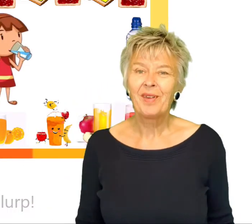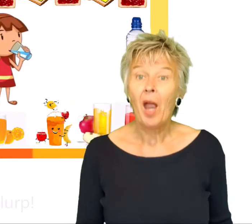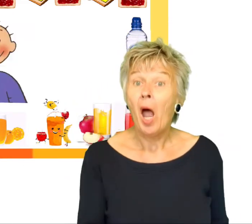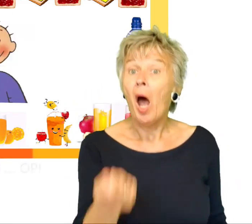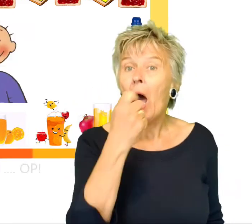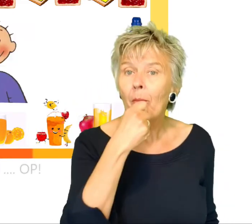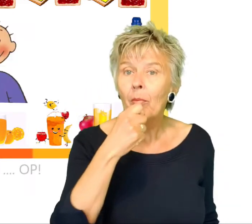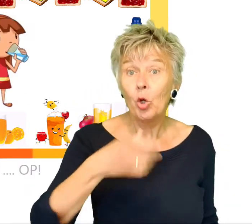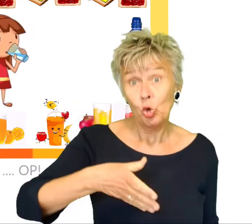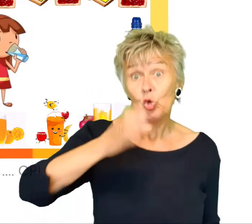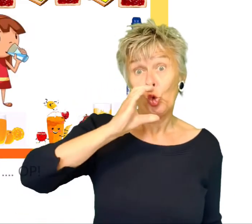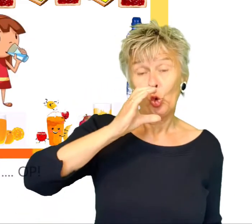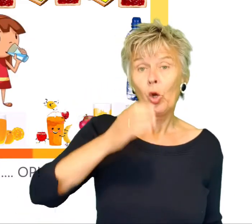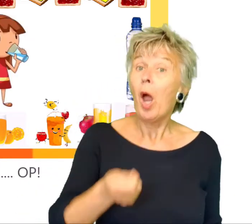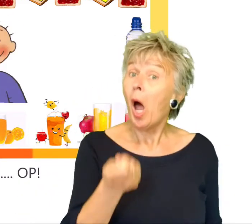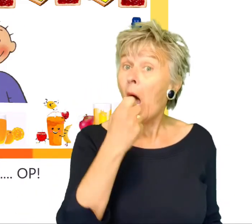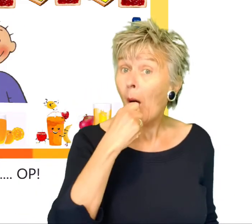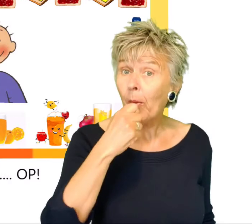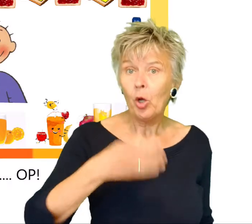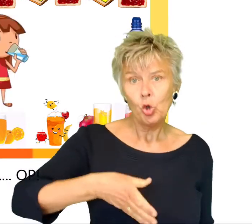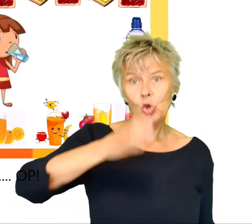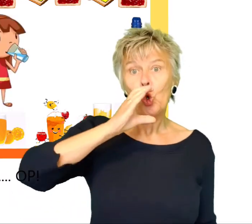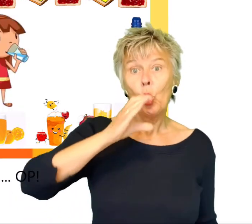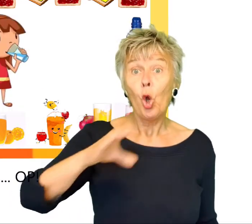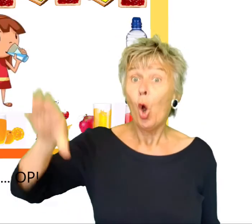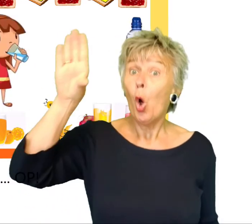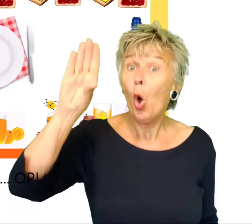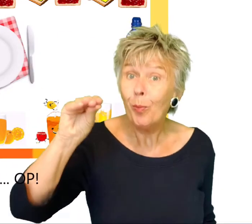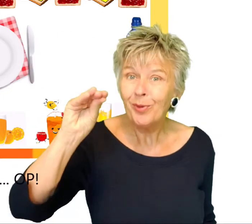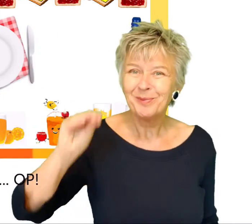Hap, slok, hap, slok, op.